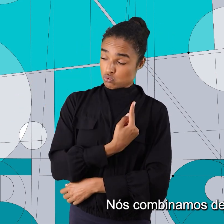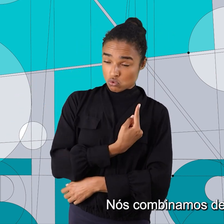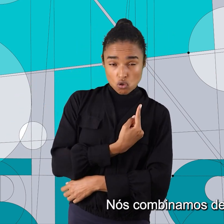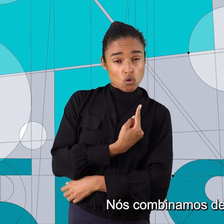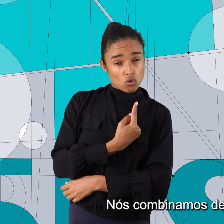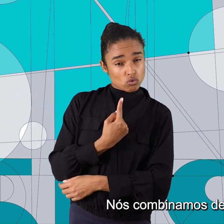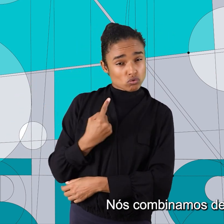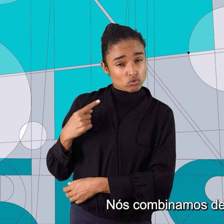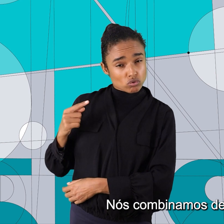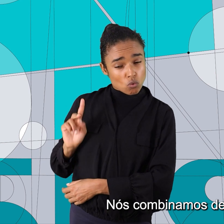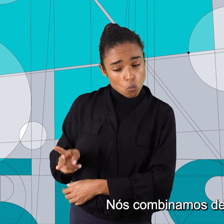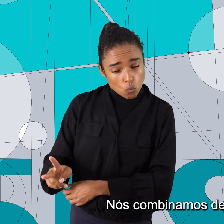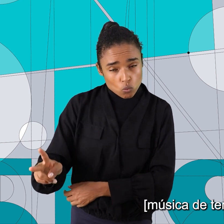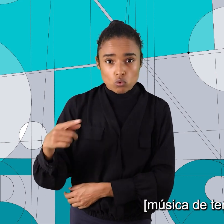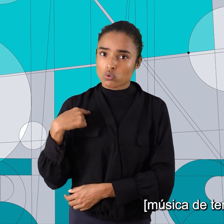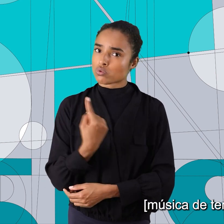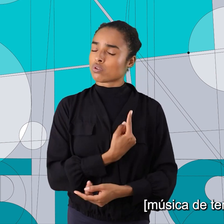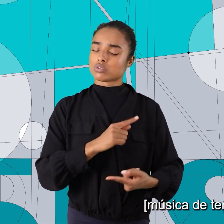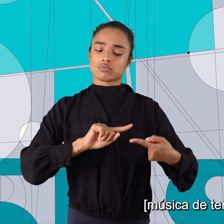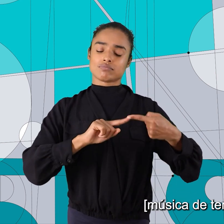Nós combinamos de ficar vivos.